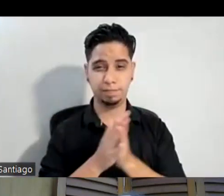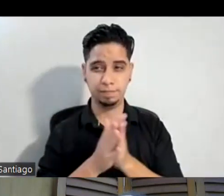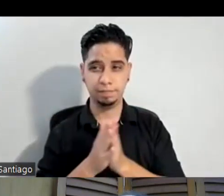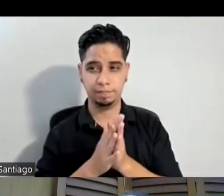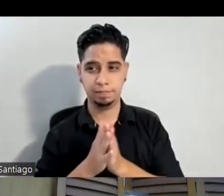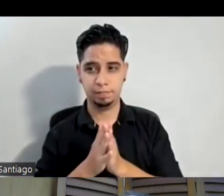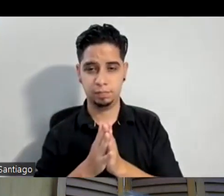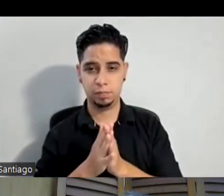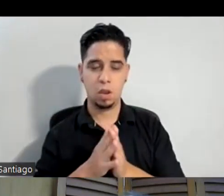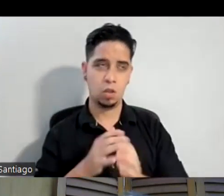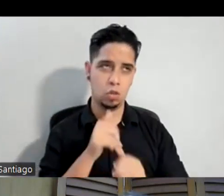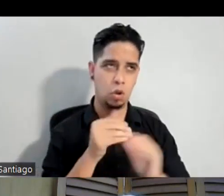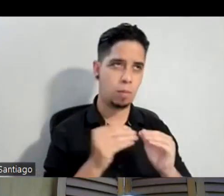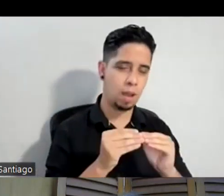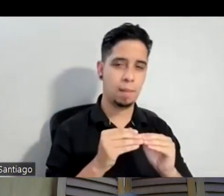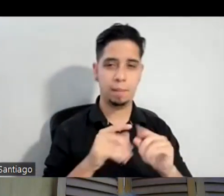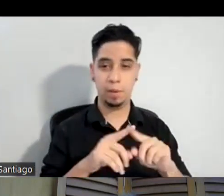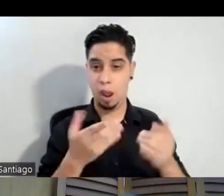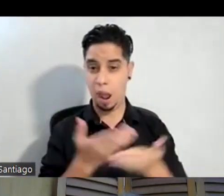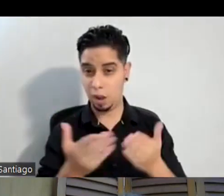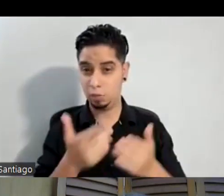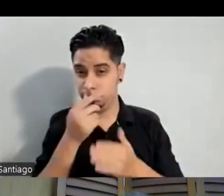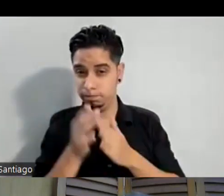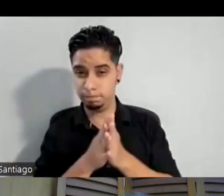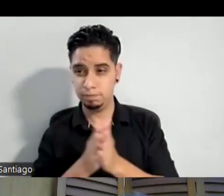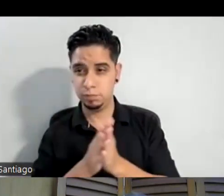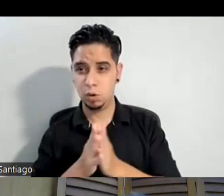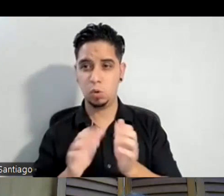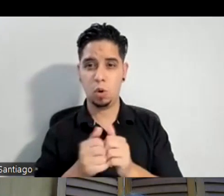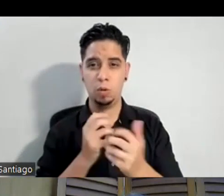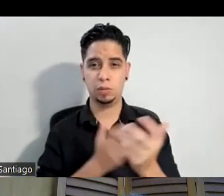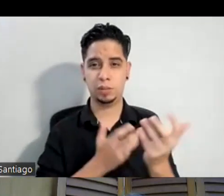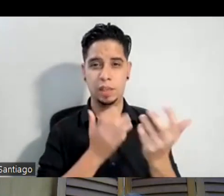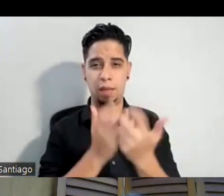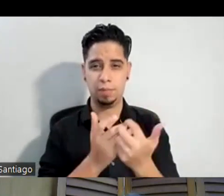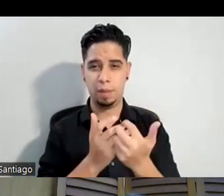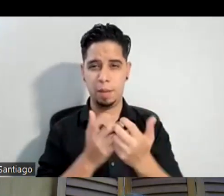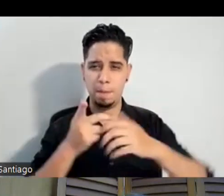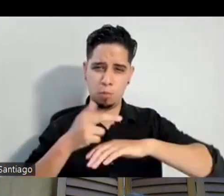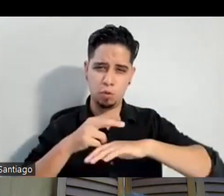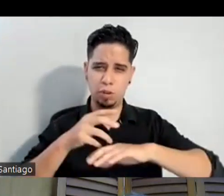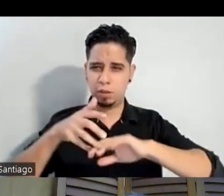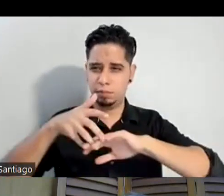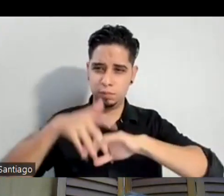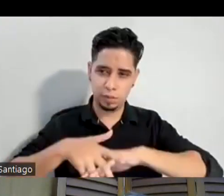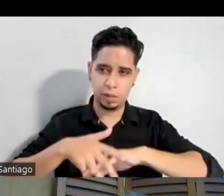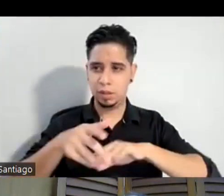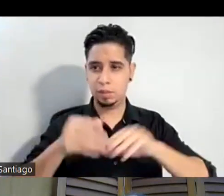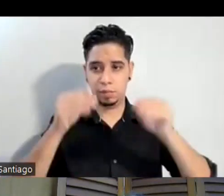más uno de los aspectos más interesantes que tiene este montaje es la adaptación criollizada del profesor también José Luis Ramos Escobar mi